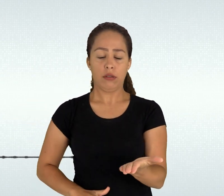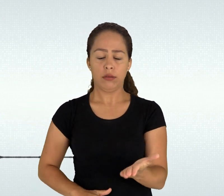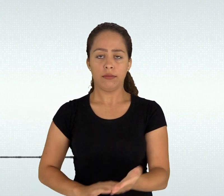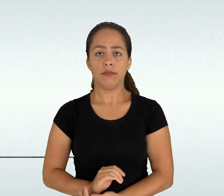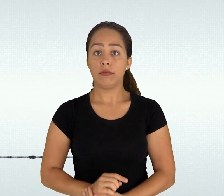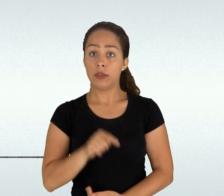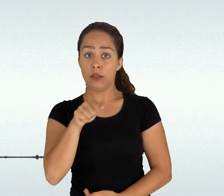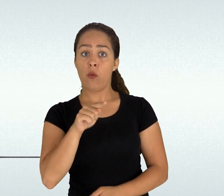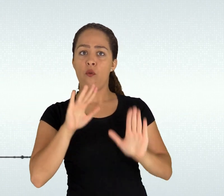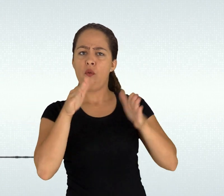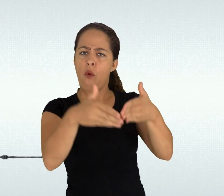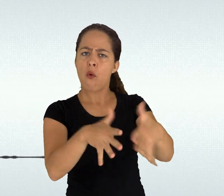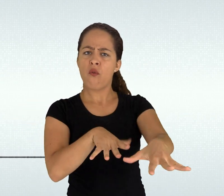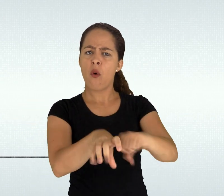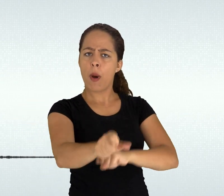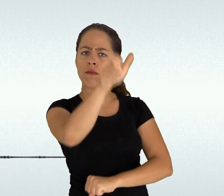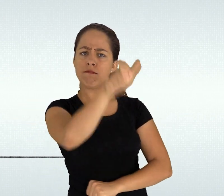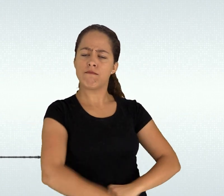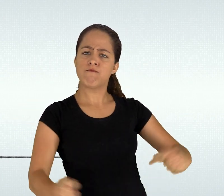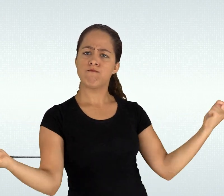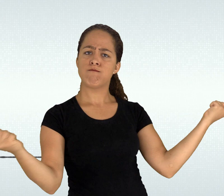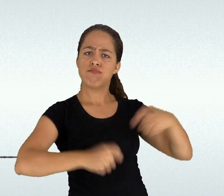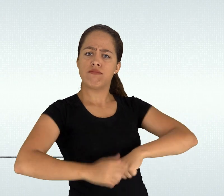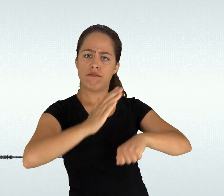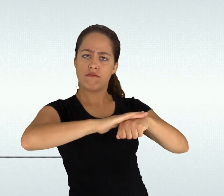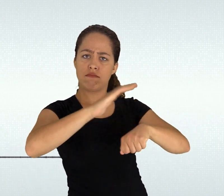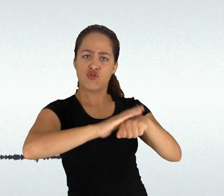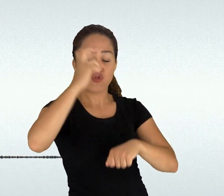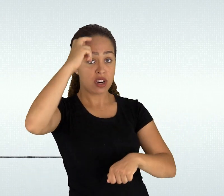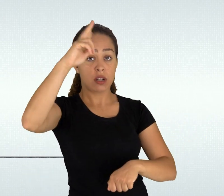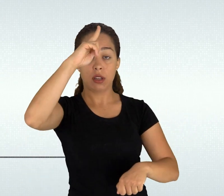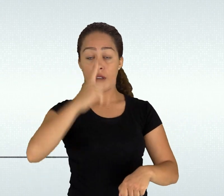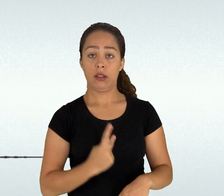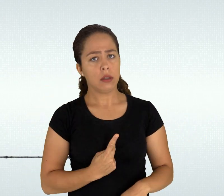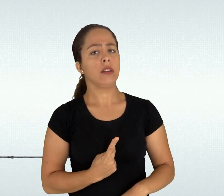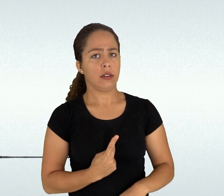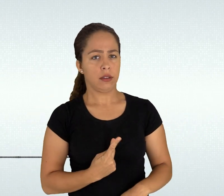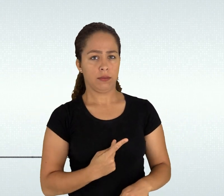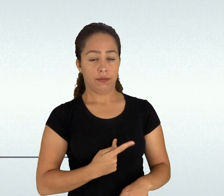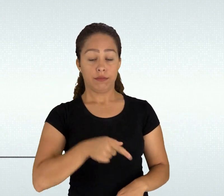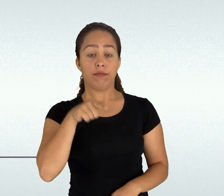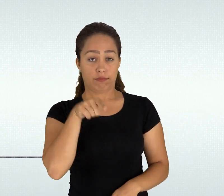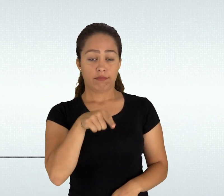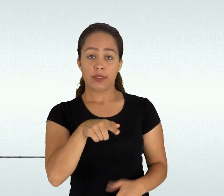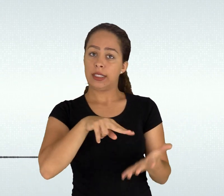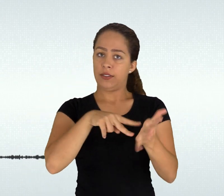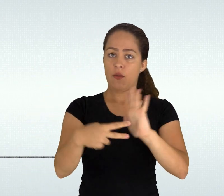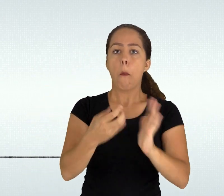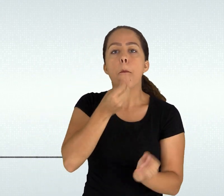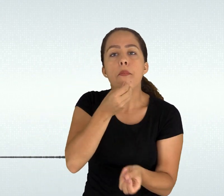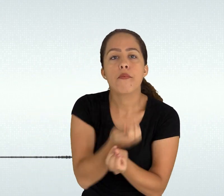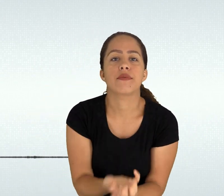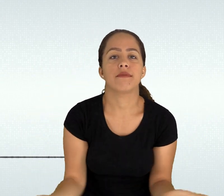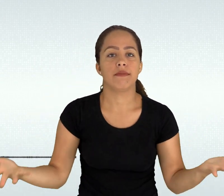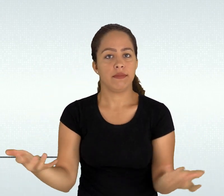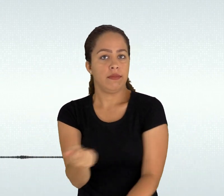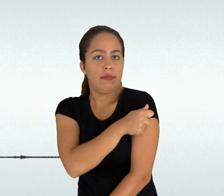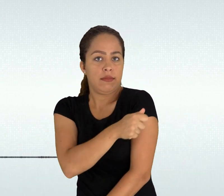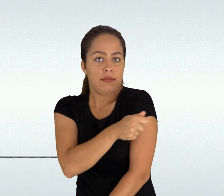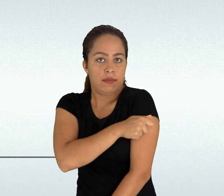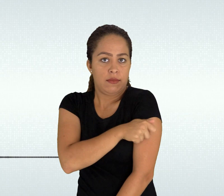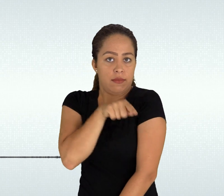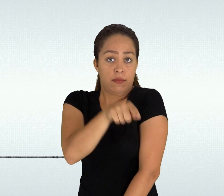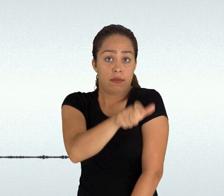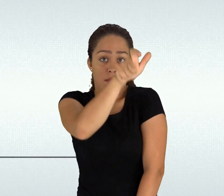implica possibilitar o desenvolvimento do estudante na perspectiva omni-lateral partindo da noção do